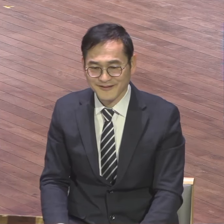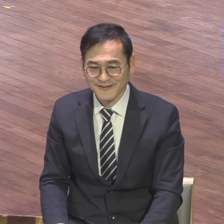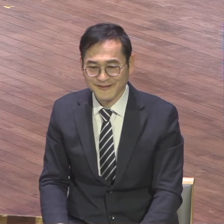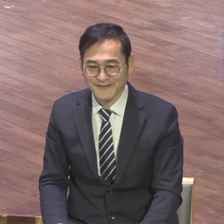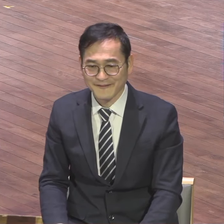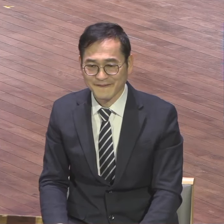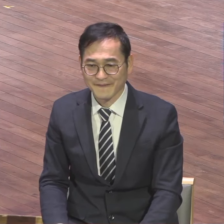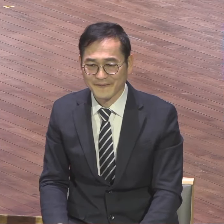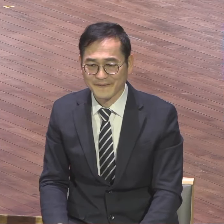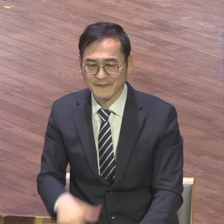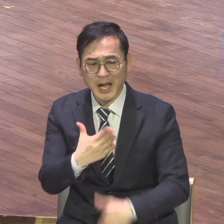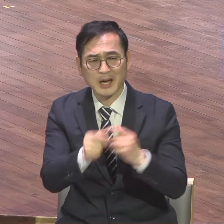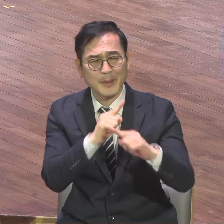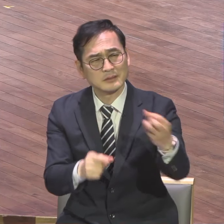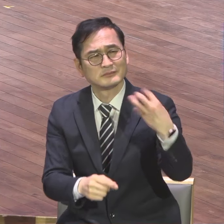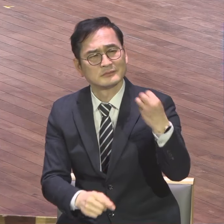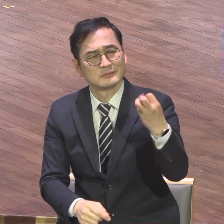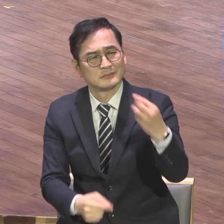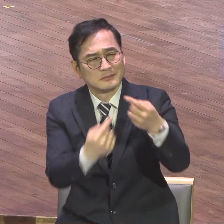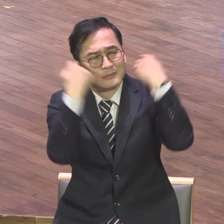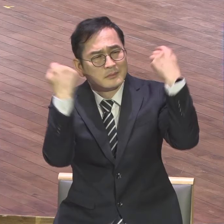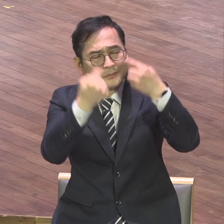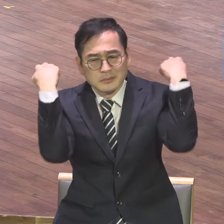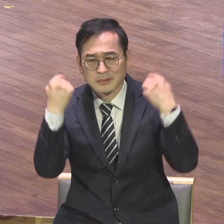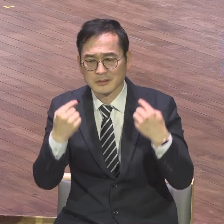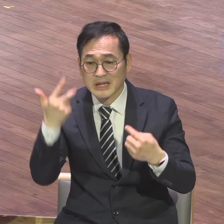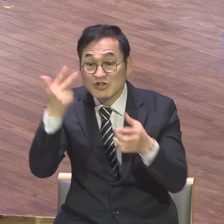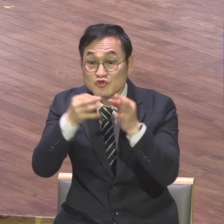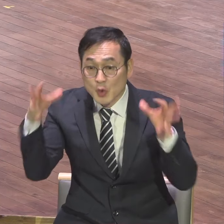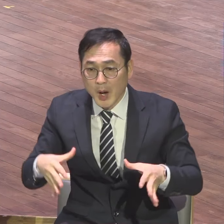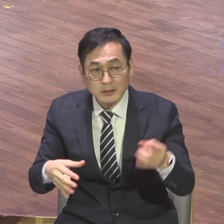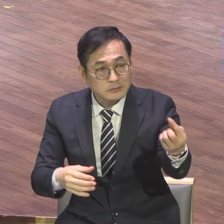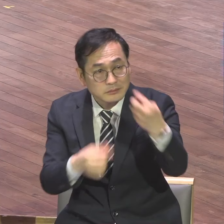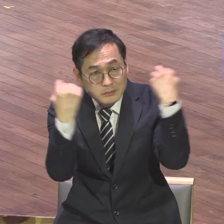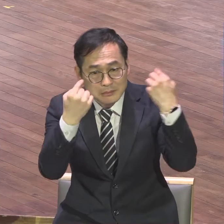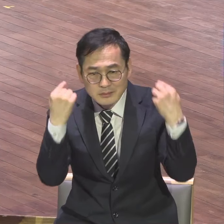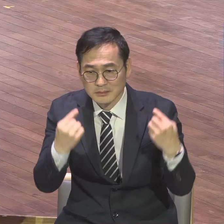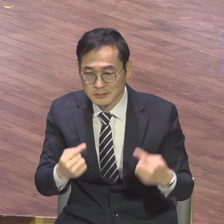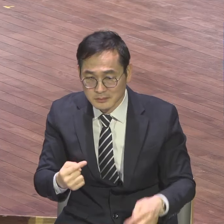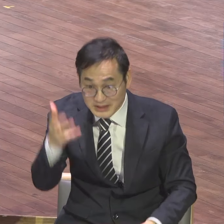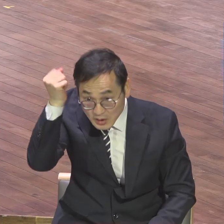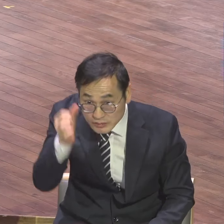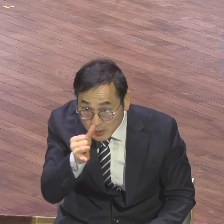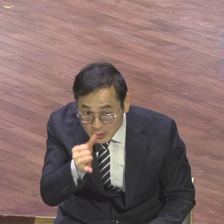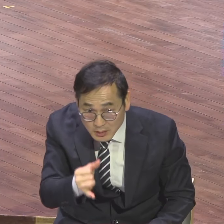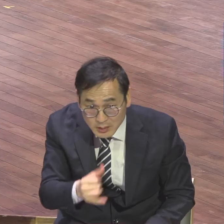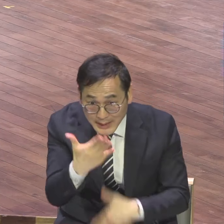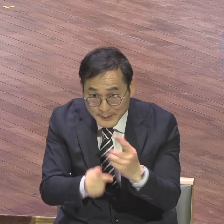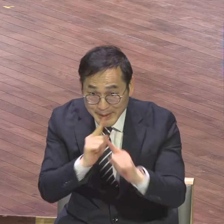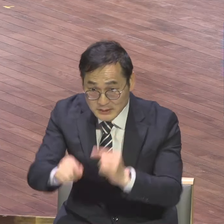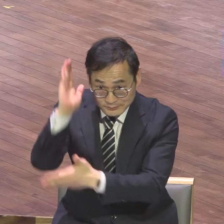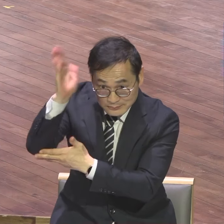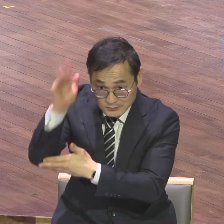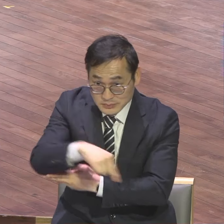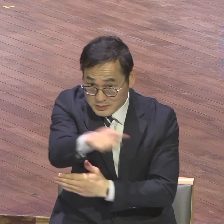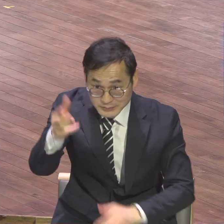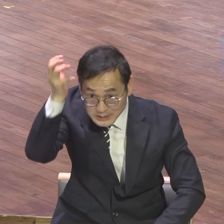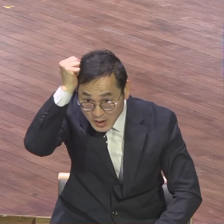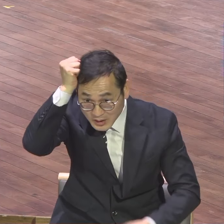기억한다니까. 최소한도 한 주간은 기억해. 설교 기억합니까? 다 잊어버리잖아요. 왜